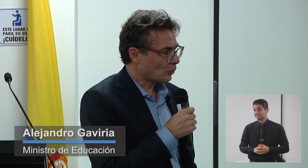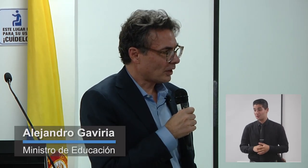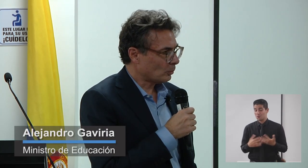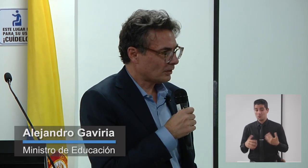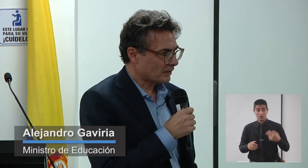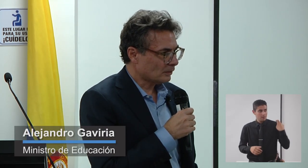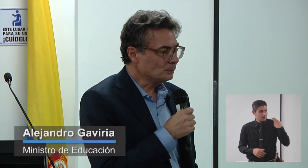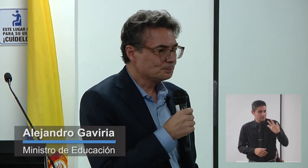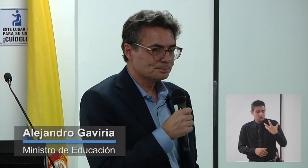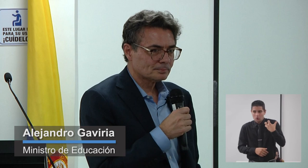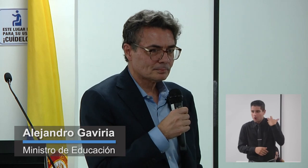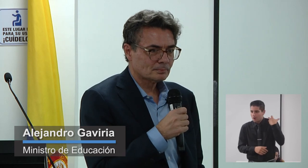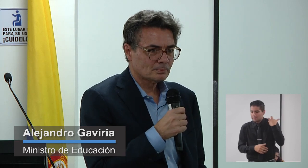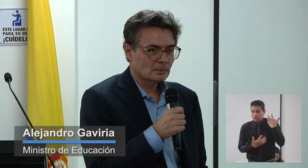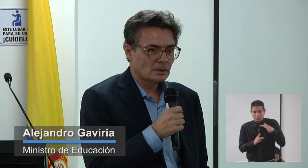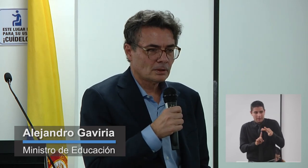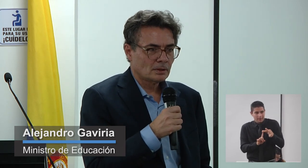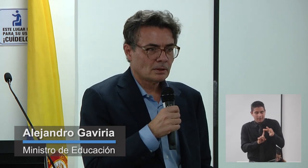histórico podríamos decirlo,